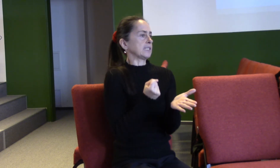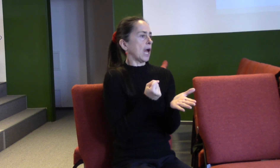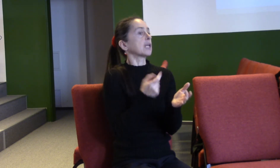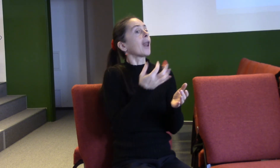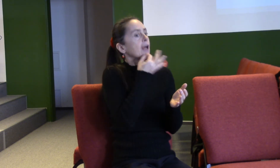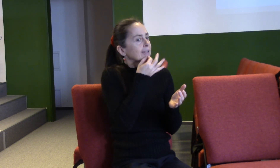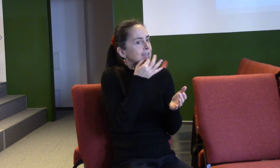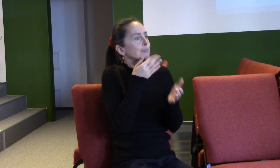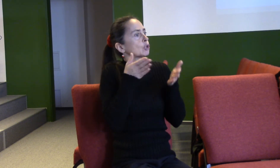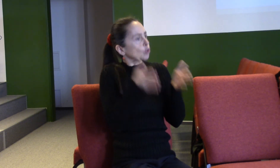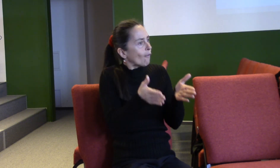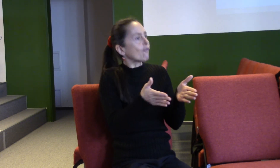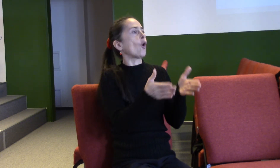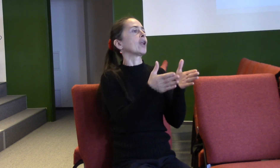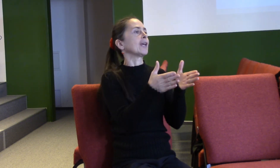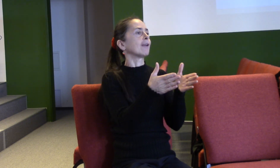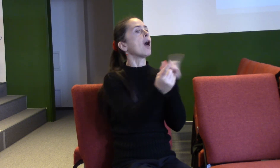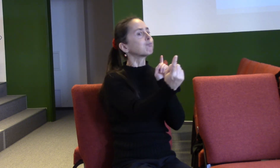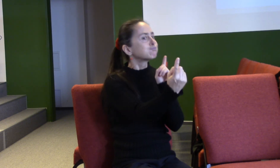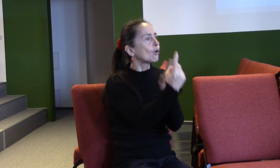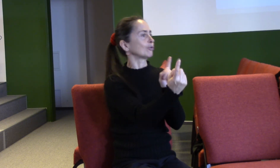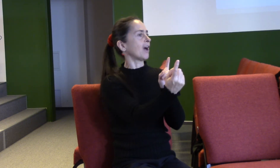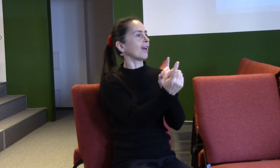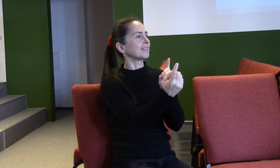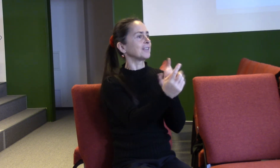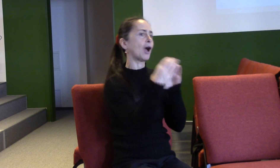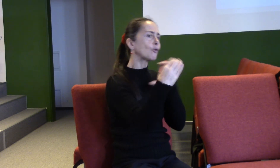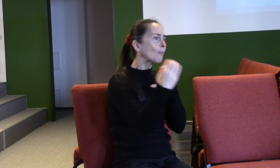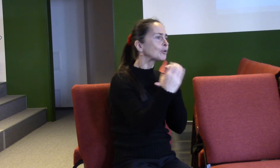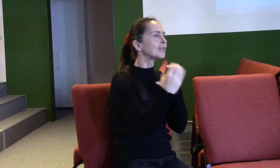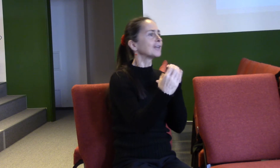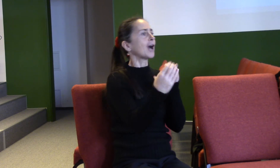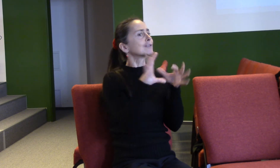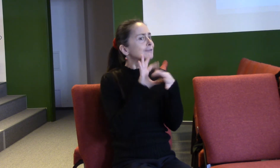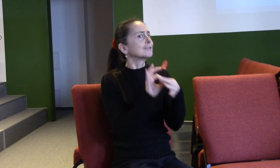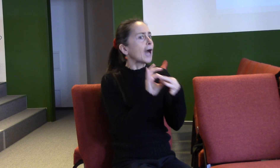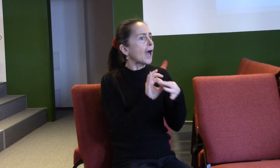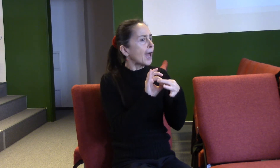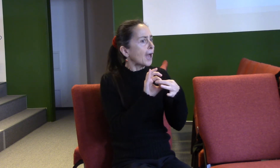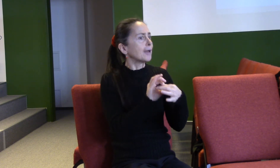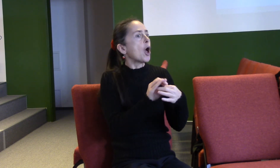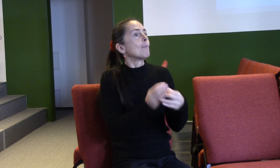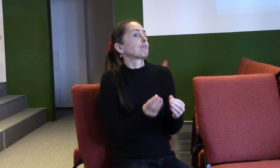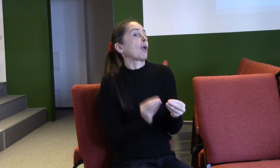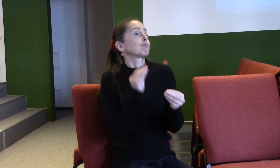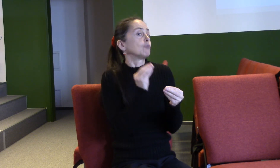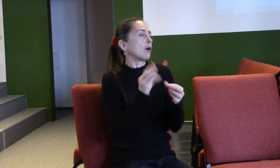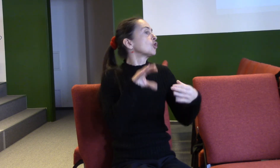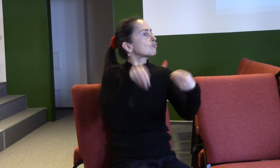bavil se s náma otevřeně a třeba nás pozval ke spolupráci na společném díle, tak se budeme cítit ohromně